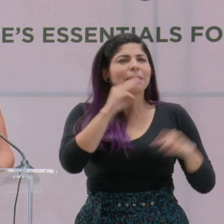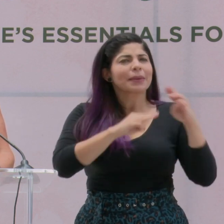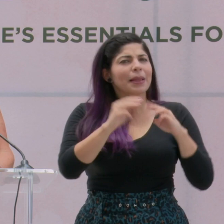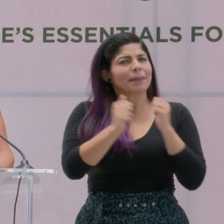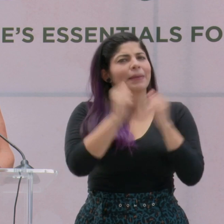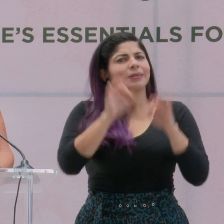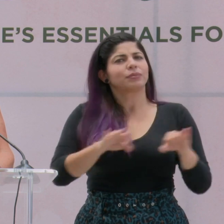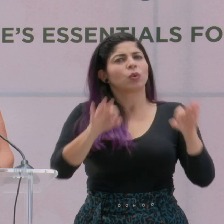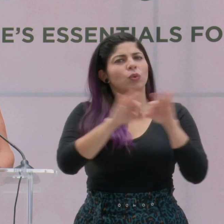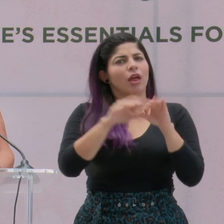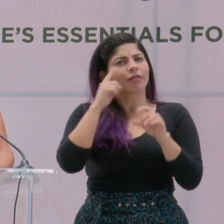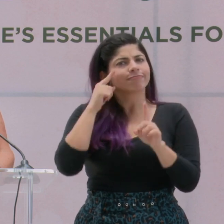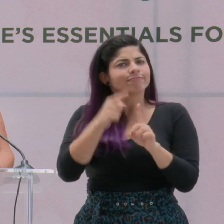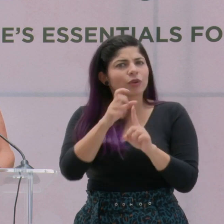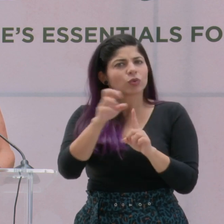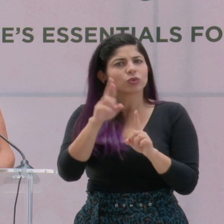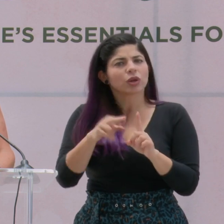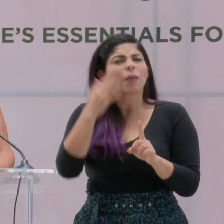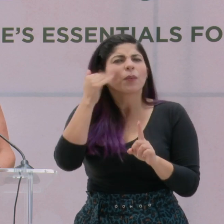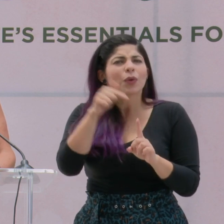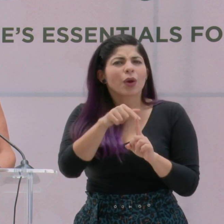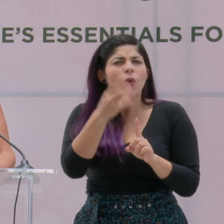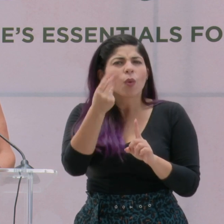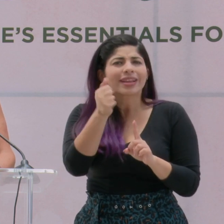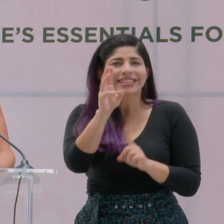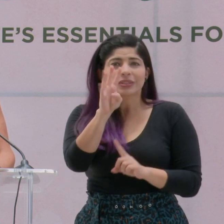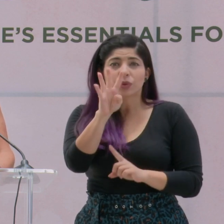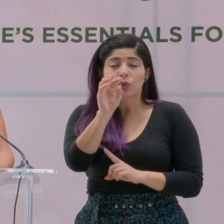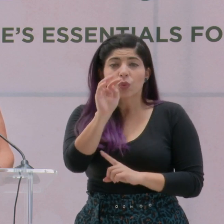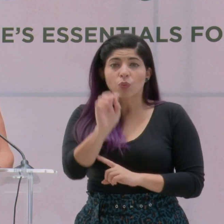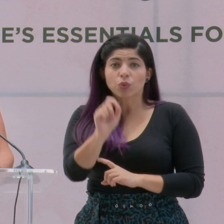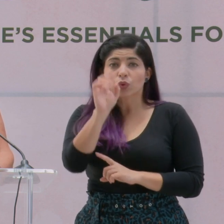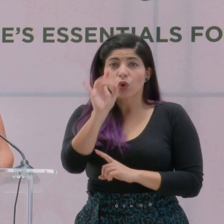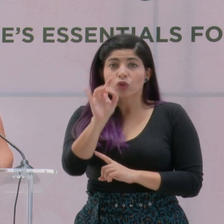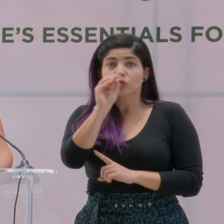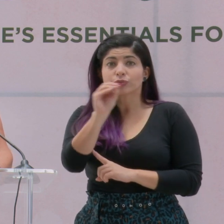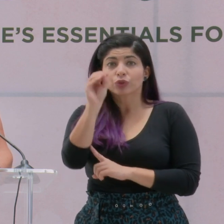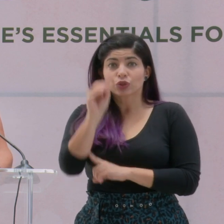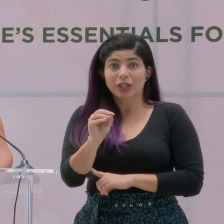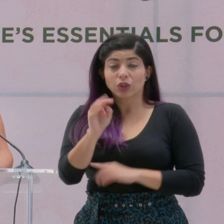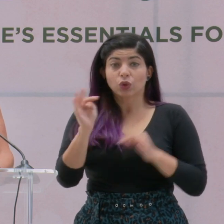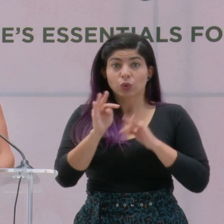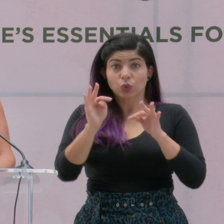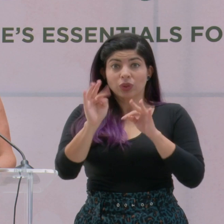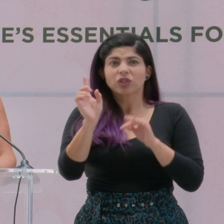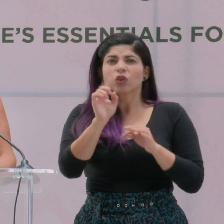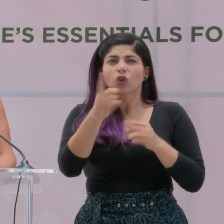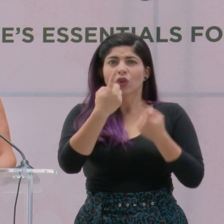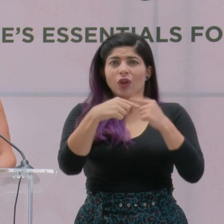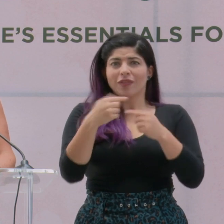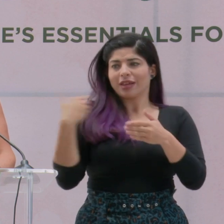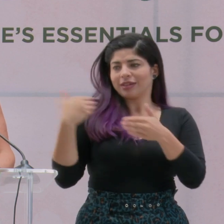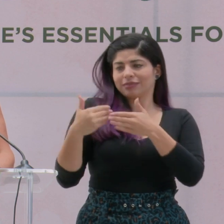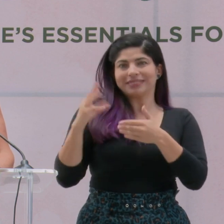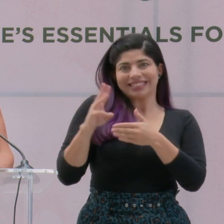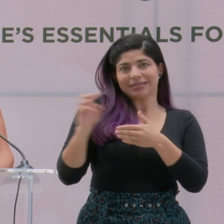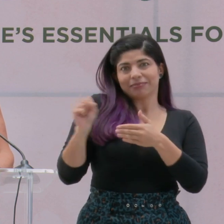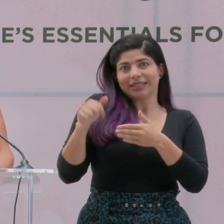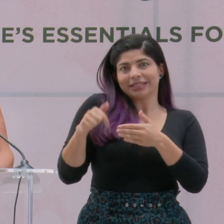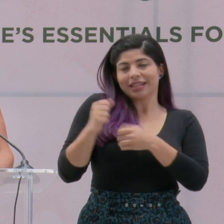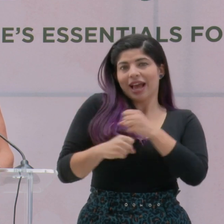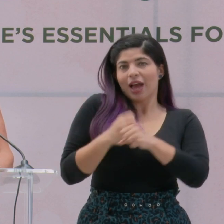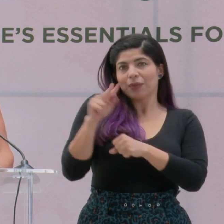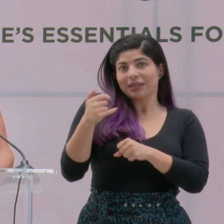importante para Costa Rica, ya que representa el 64.8% del total de los turistas que nos visitaron solo este primer semestre del 2019.